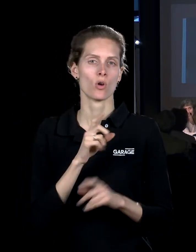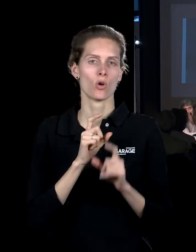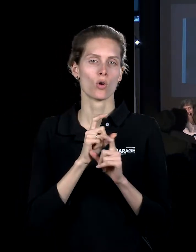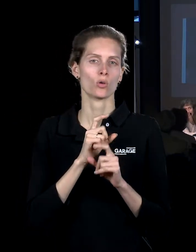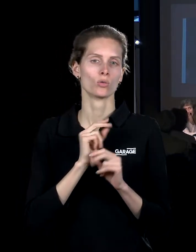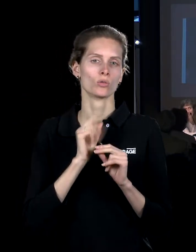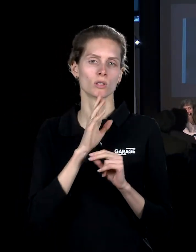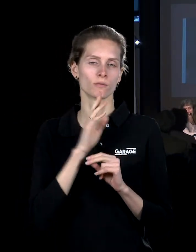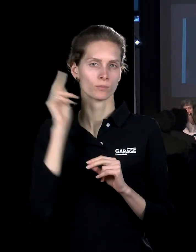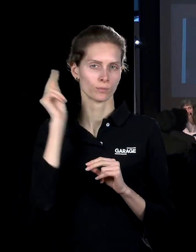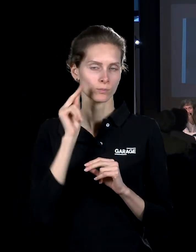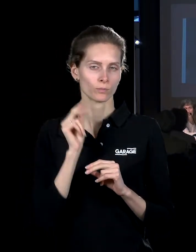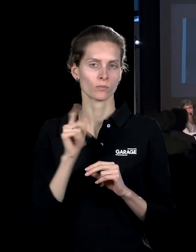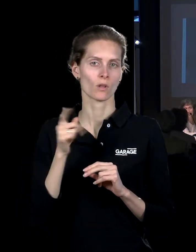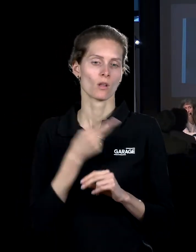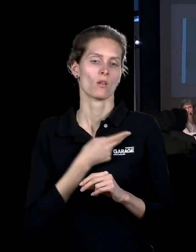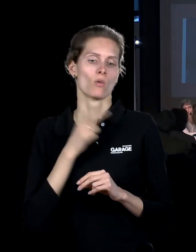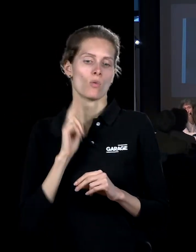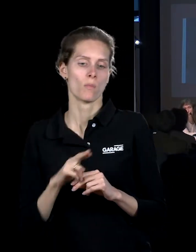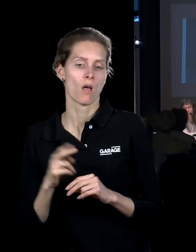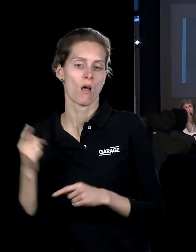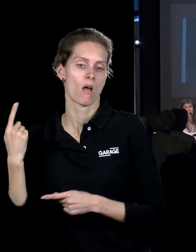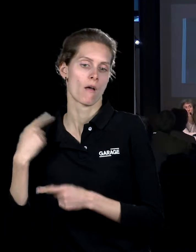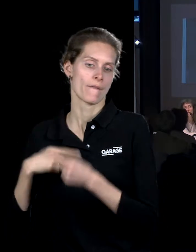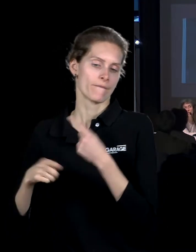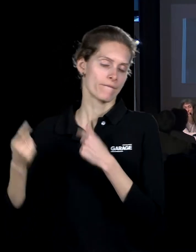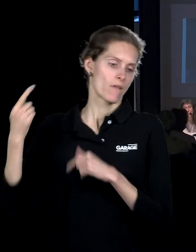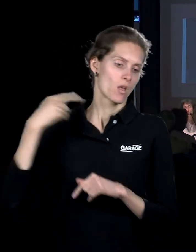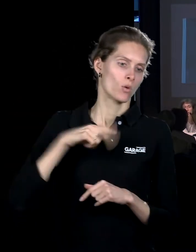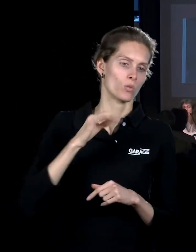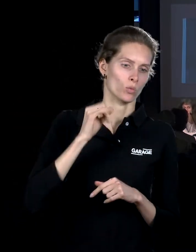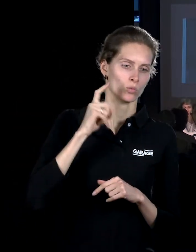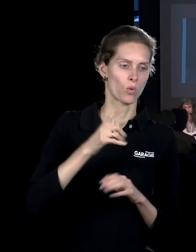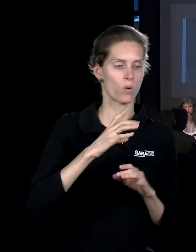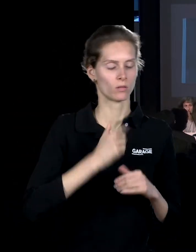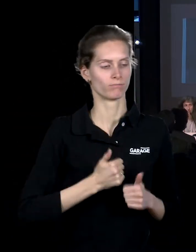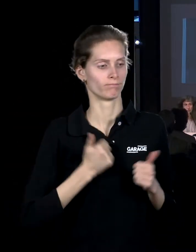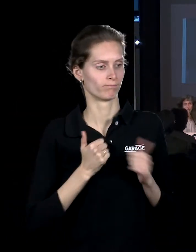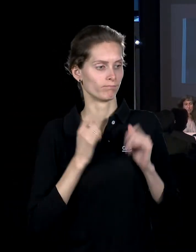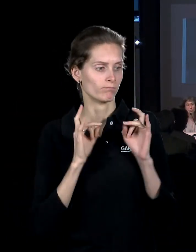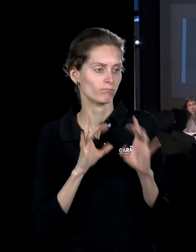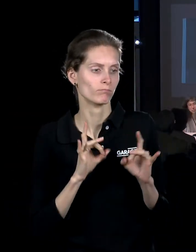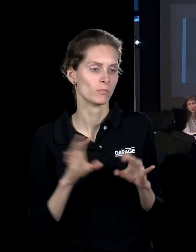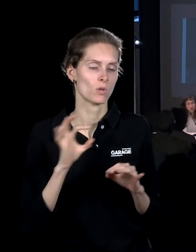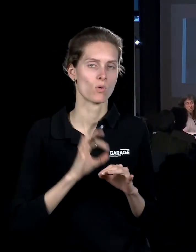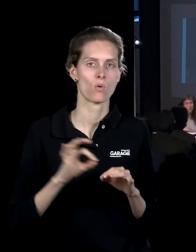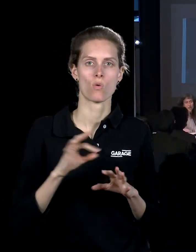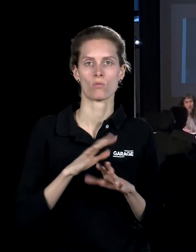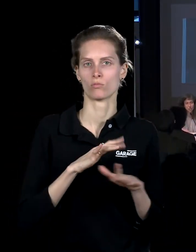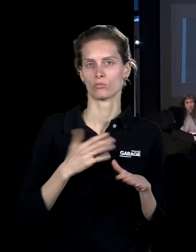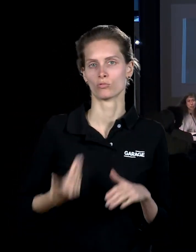родную школу и пытается рассказать свою историю. То есть такой Дэвид Линч немножко. Я не знаю, не видела эту книгу, но могу